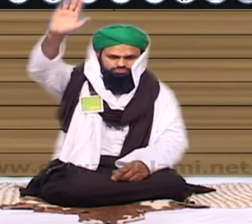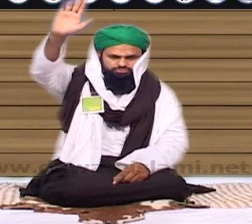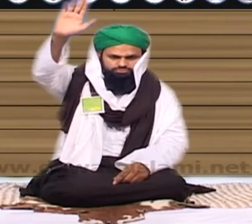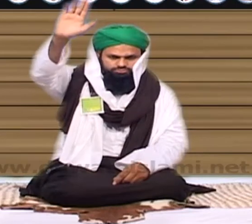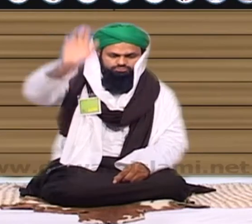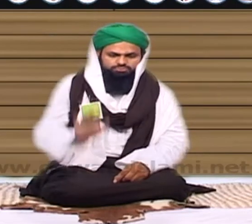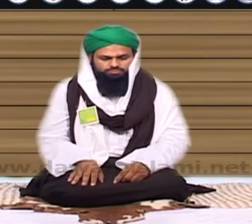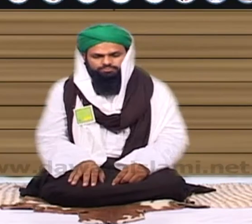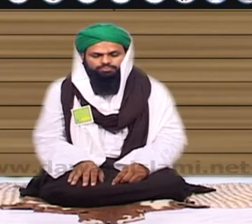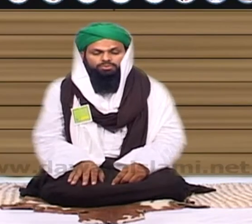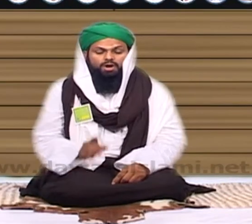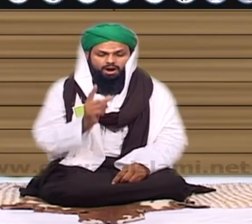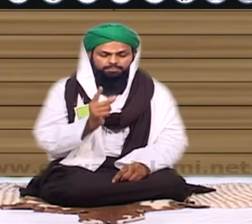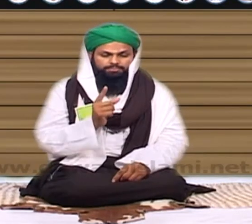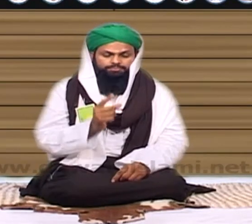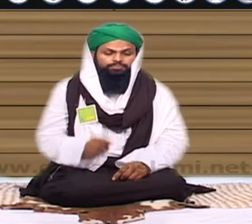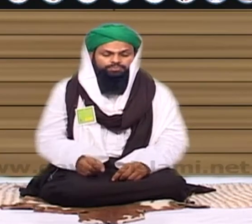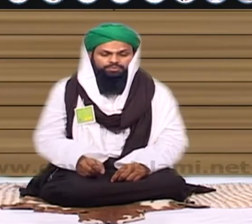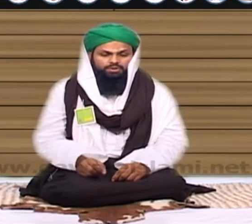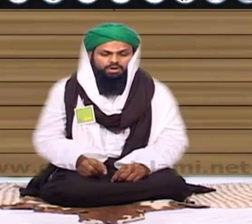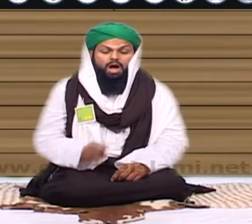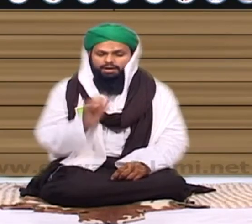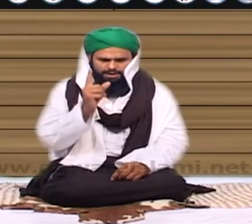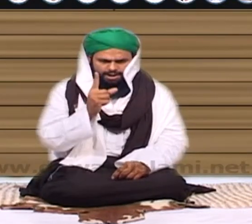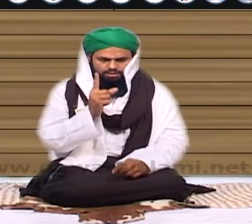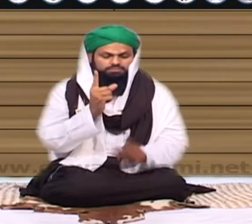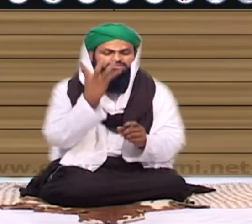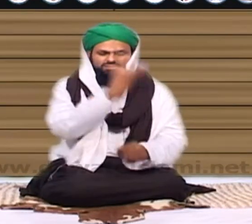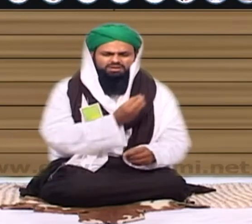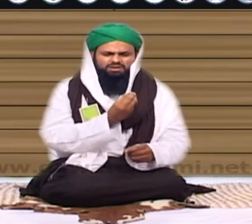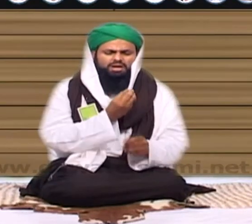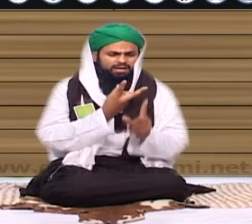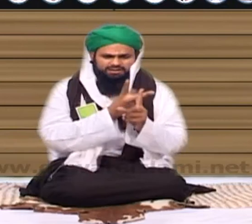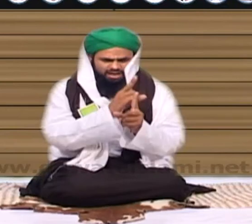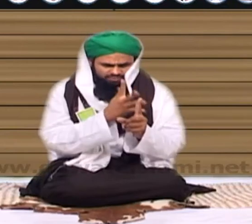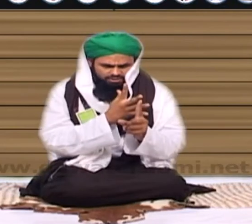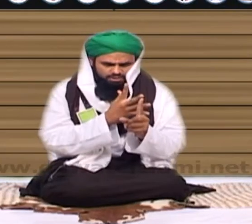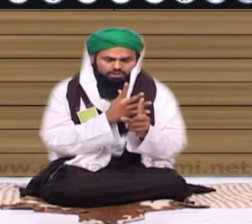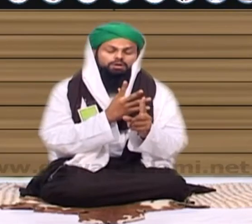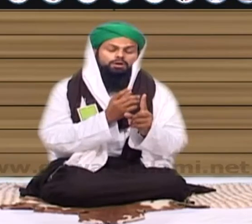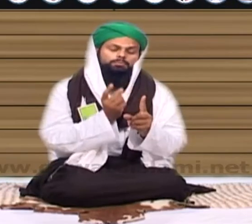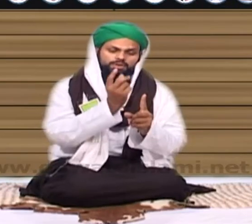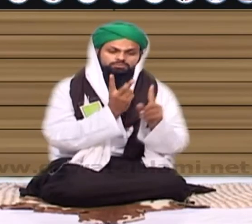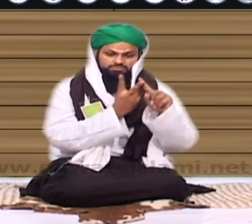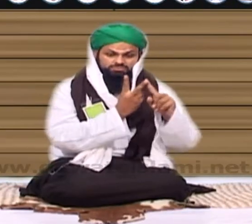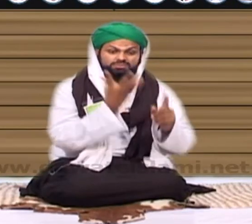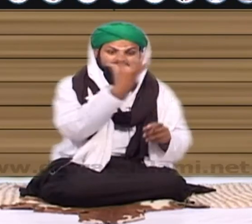ایک دن بھول گئے تو دوسرے دن اس کی قضاء کر کے دو کو ضرور دیں دو دن بھول گئے تو دوسرے دن تین کو ضرور دیں